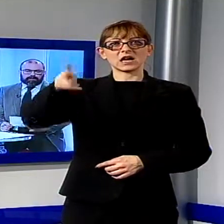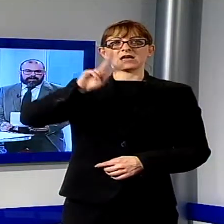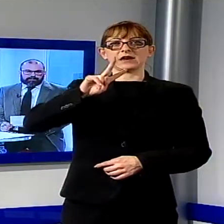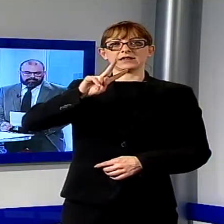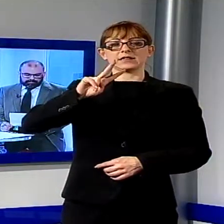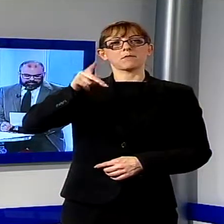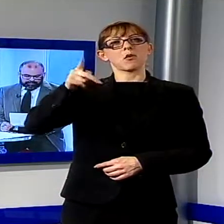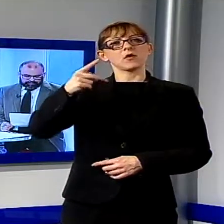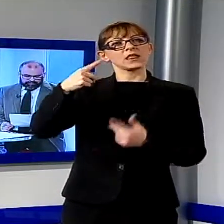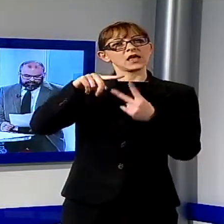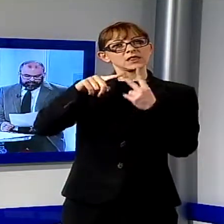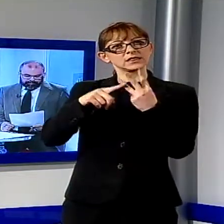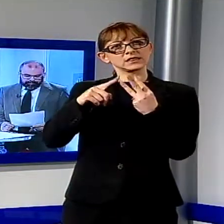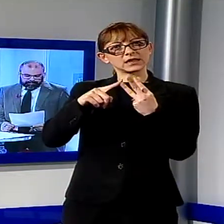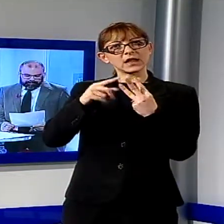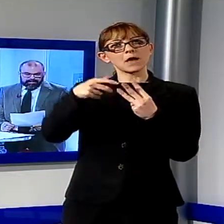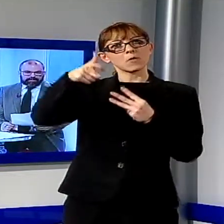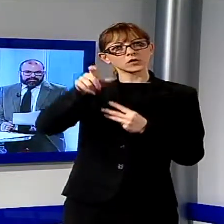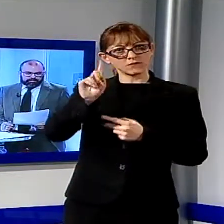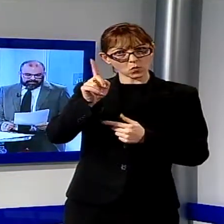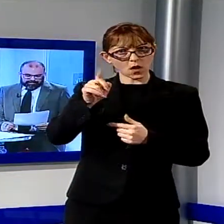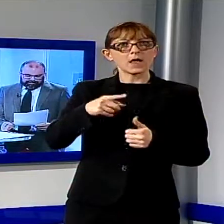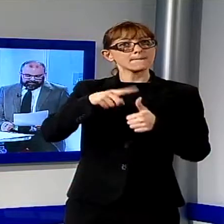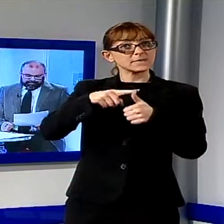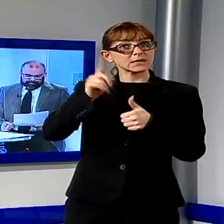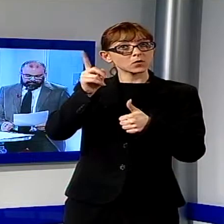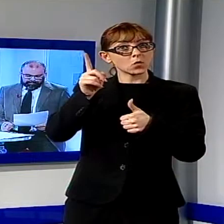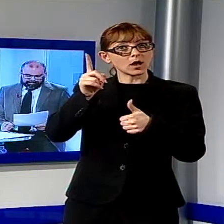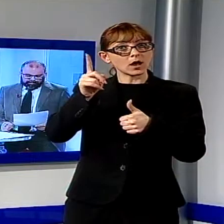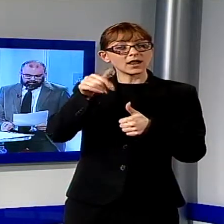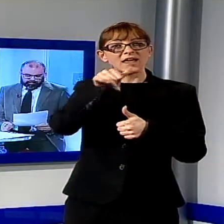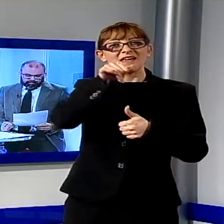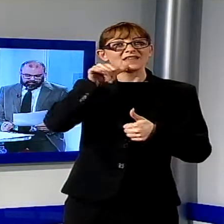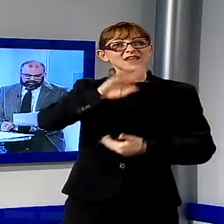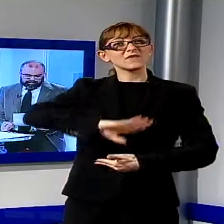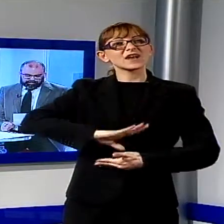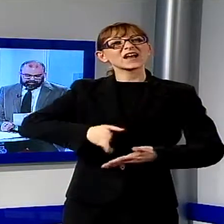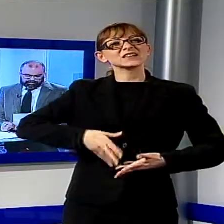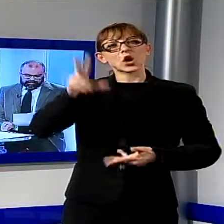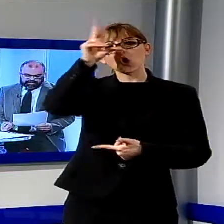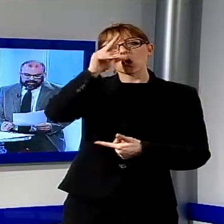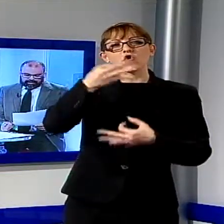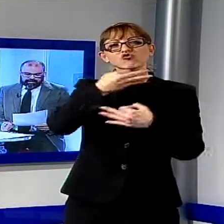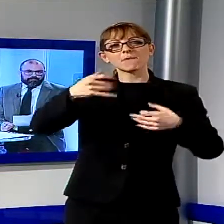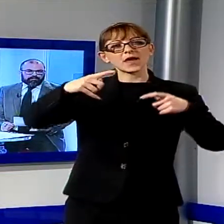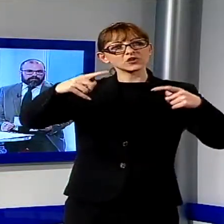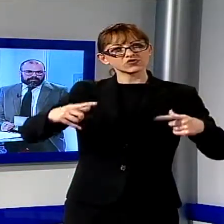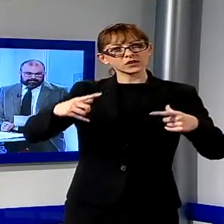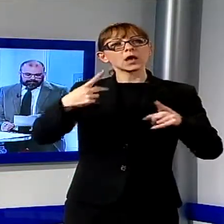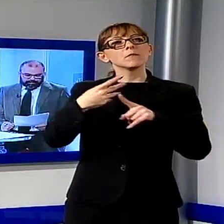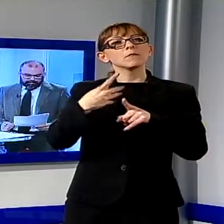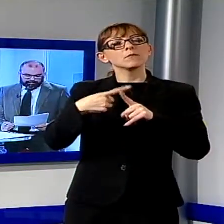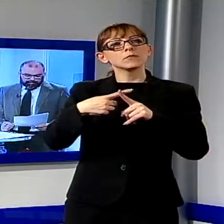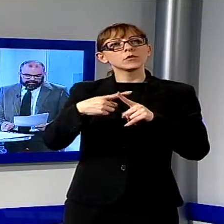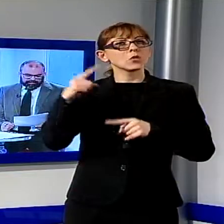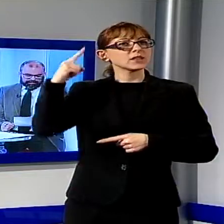articolata su tre motivazioni. La prima, secondo Dati, è che serve un candidato che conosca la città e le difficoltà